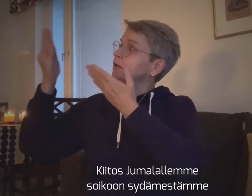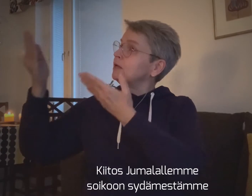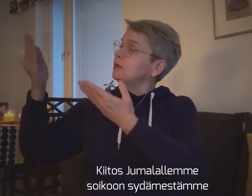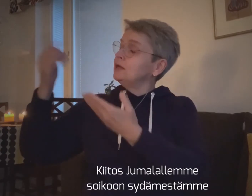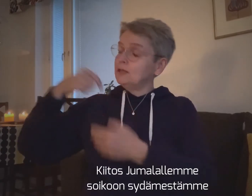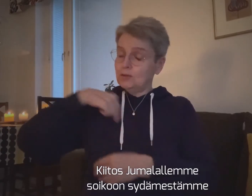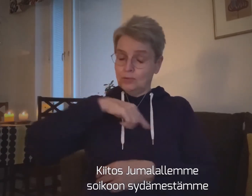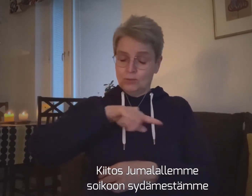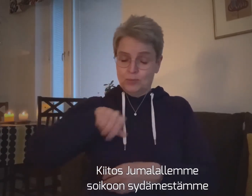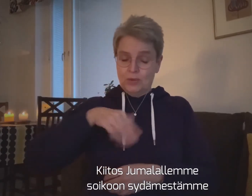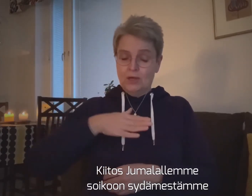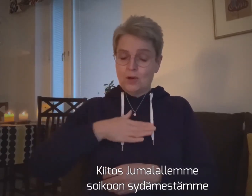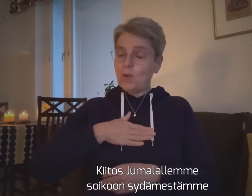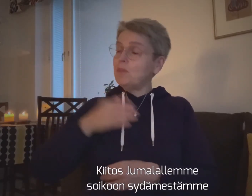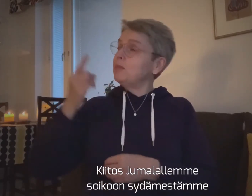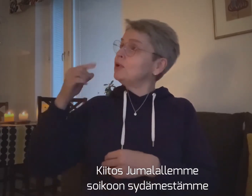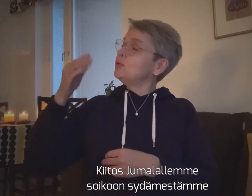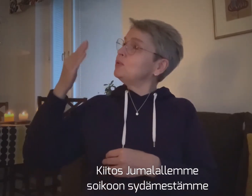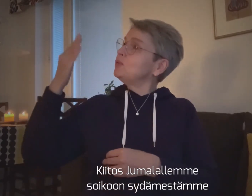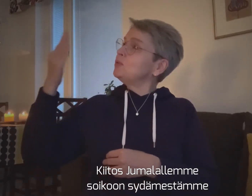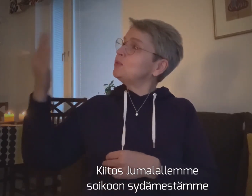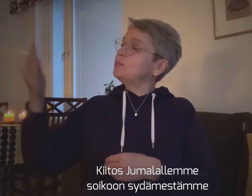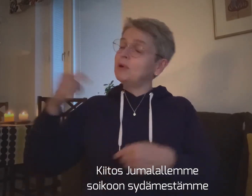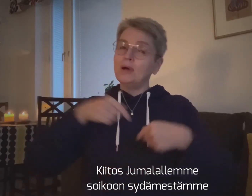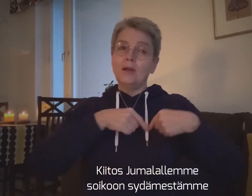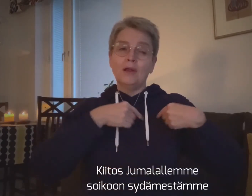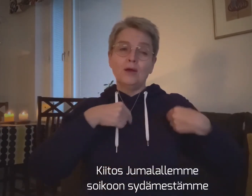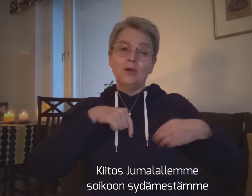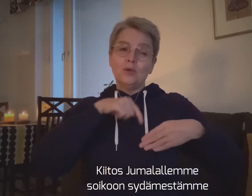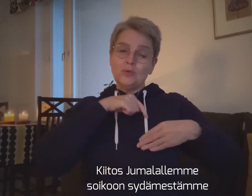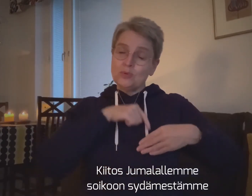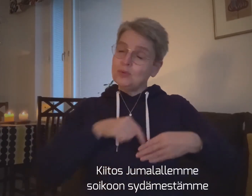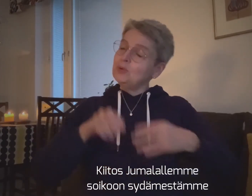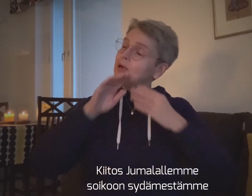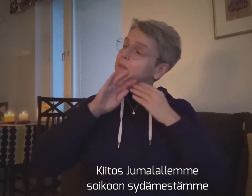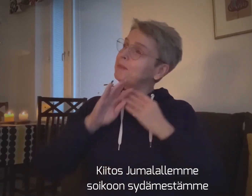Kiitos Jumalallemme, soikoon sydämestämme.